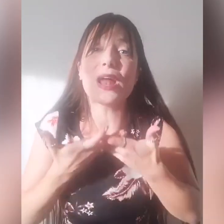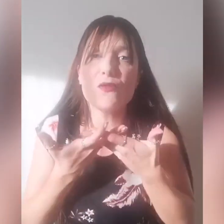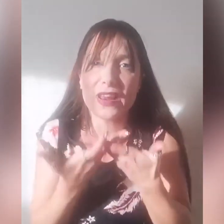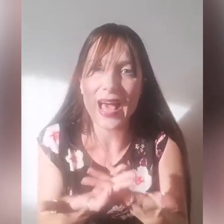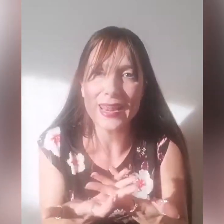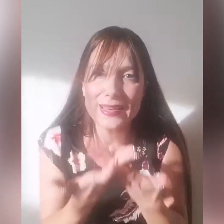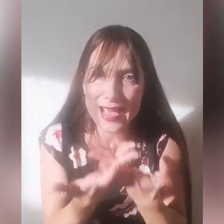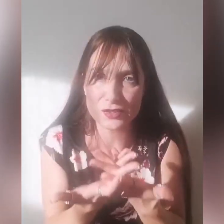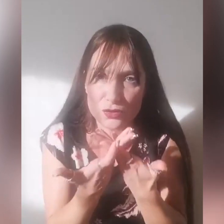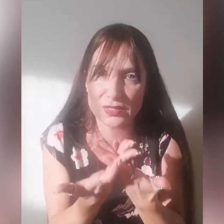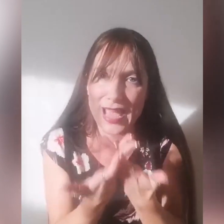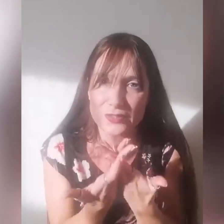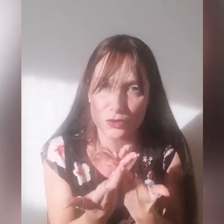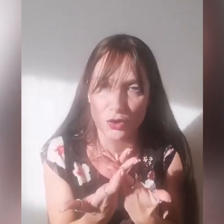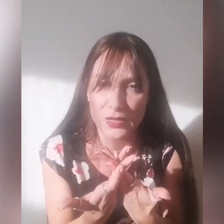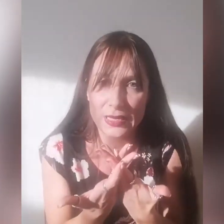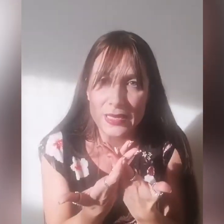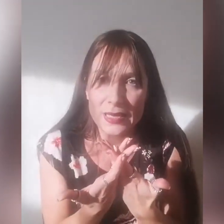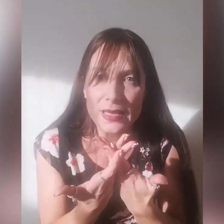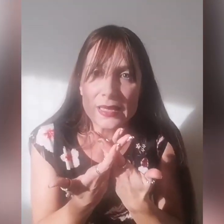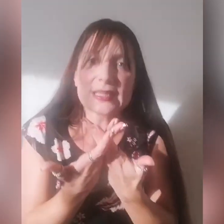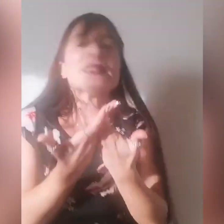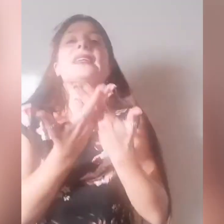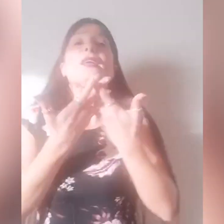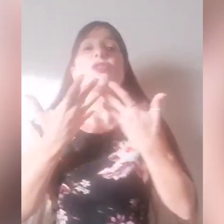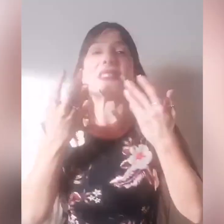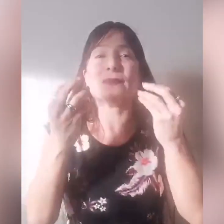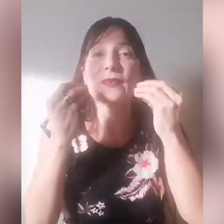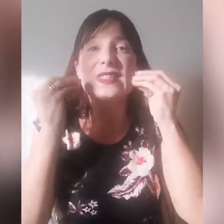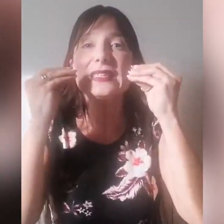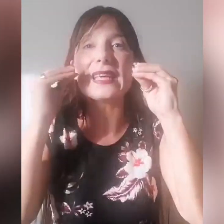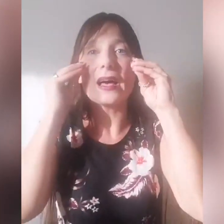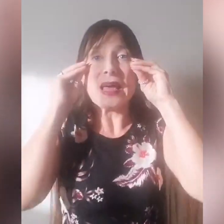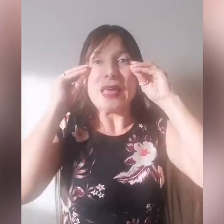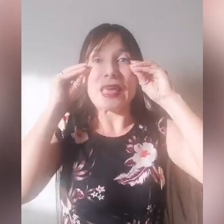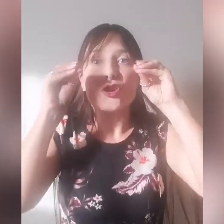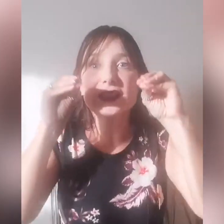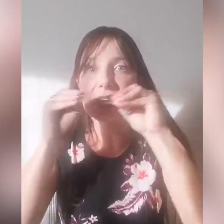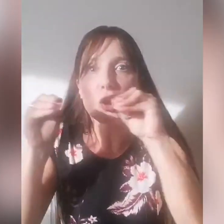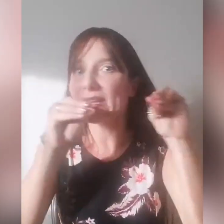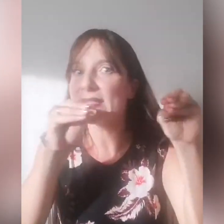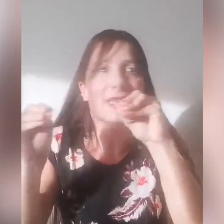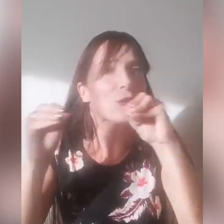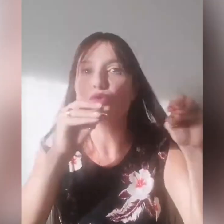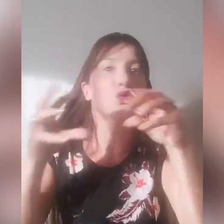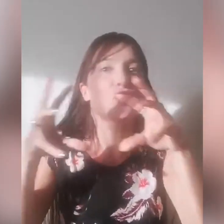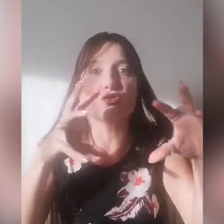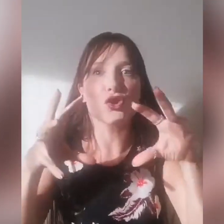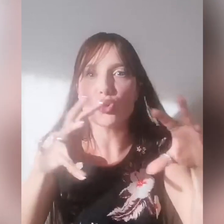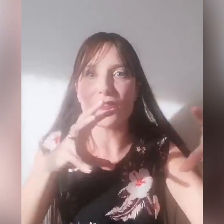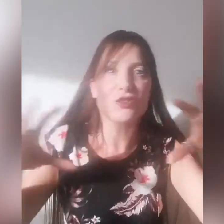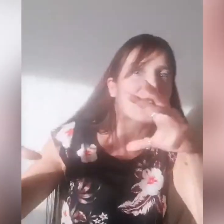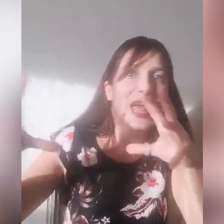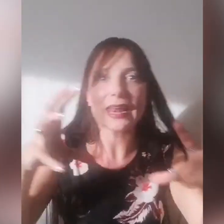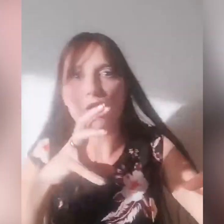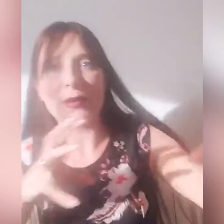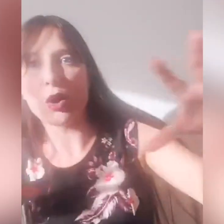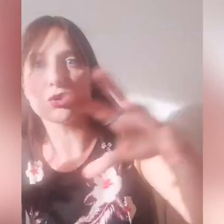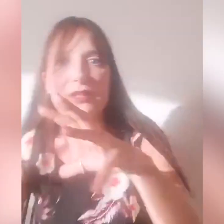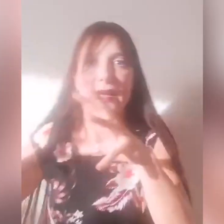naufragare in esso spesso, senza che i nostri occhi stiano tutto il giorno a vacillare come l'onda,